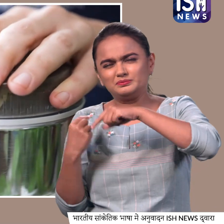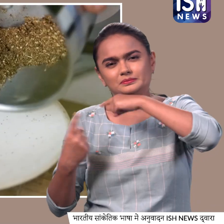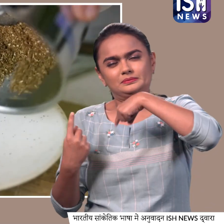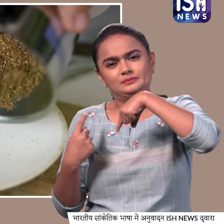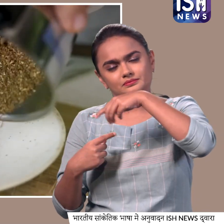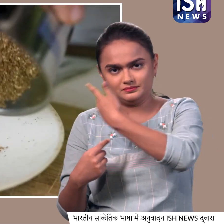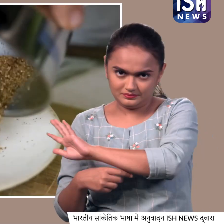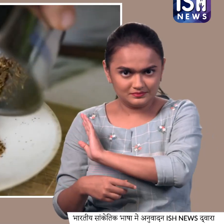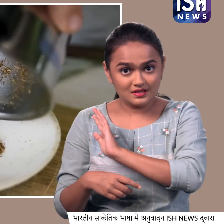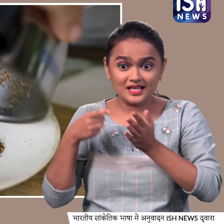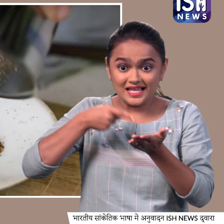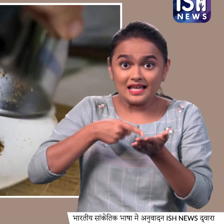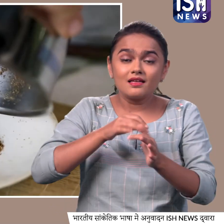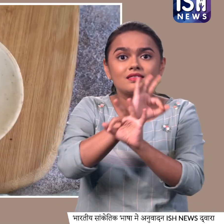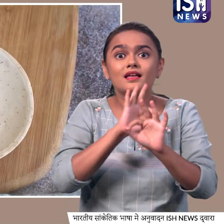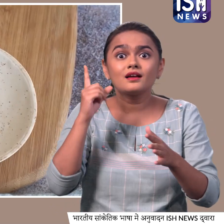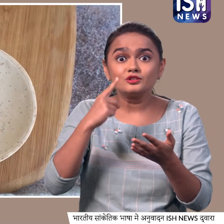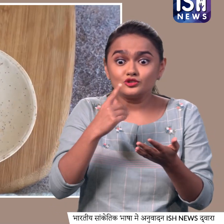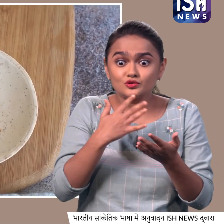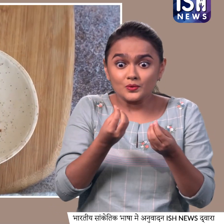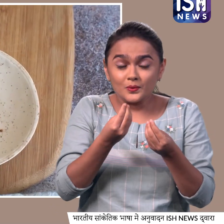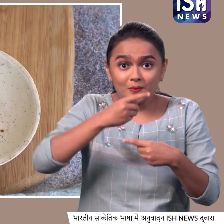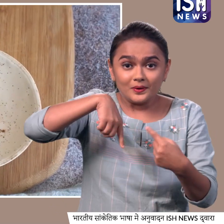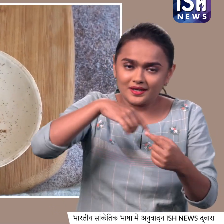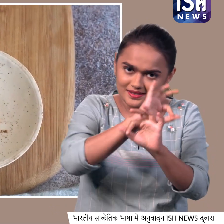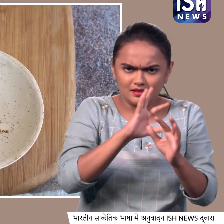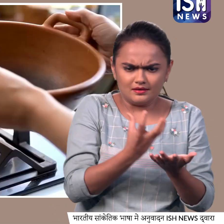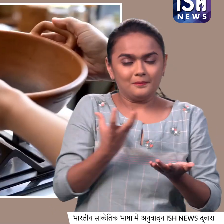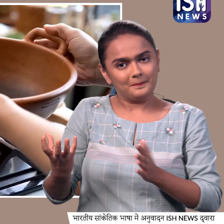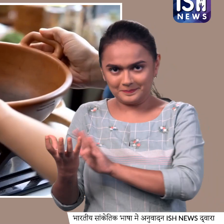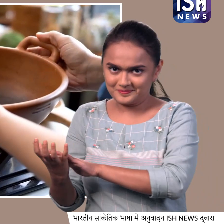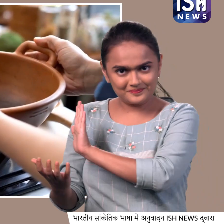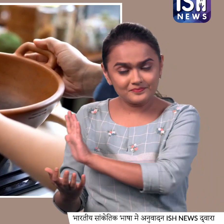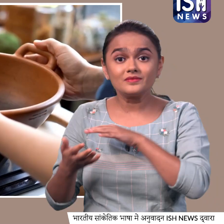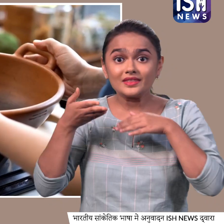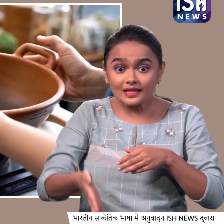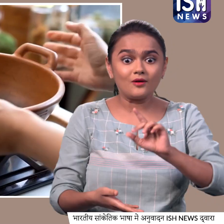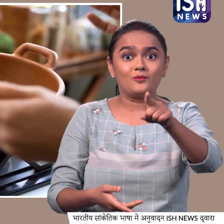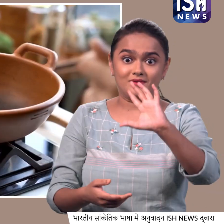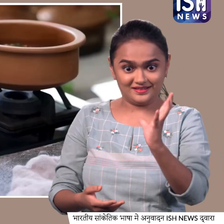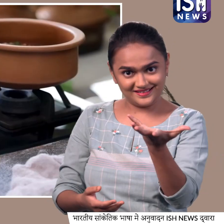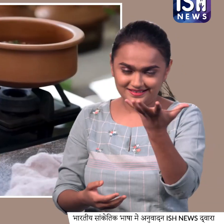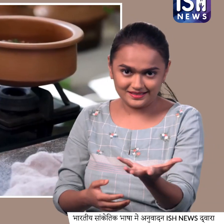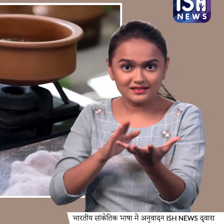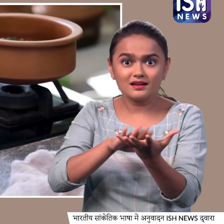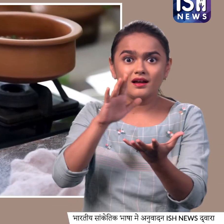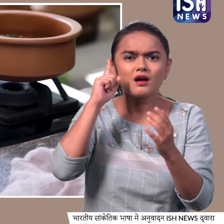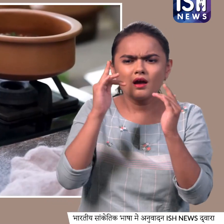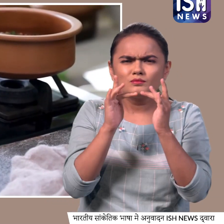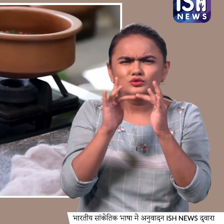ये हो गया हमारा स्पाइस मिक्स भी तयार इसे साइट रखते अब एक कढ़ाई ले ले और उसे मीडियम आज पर गरम होने